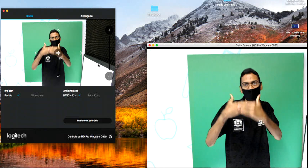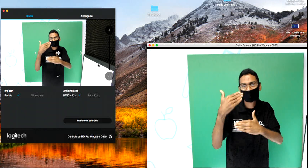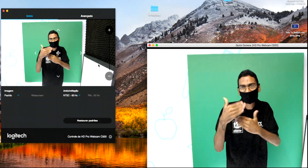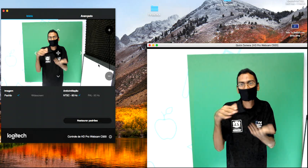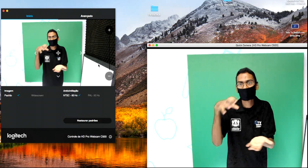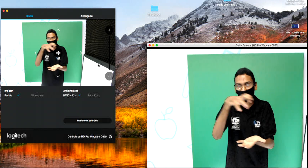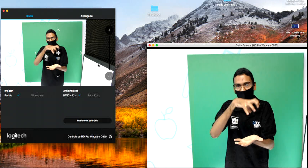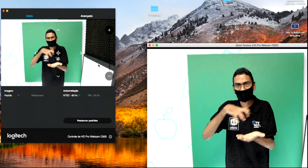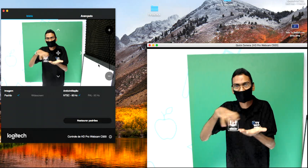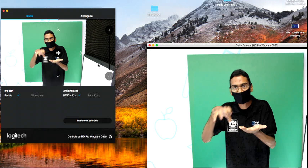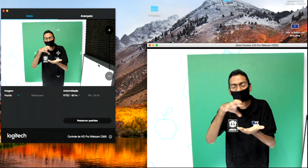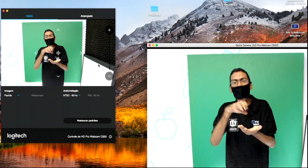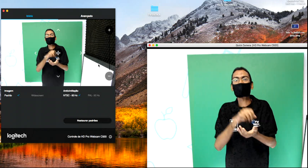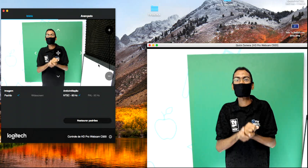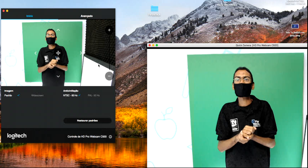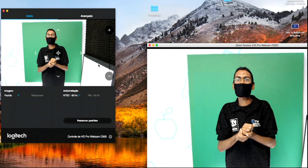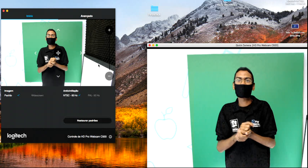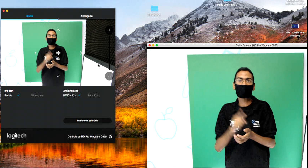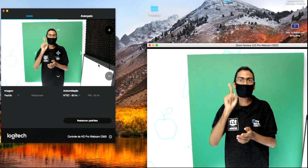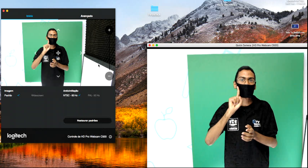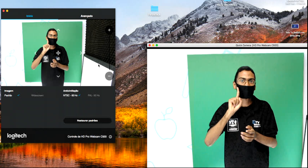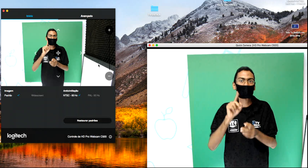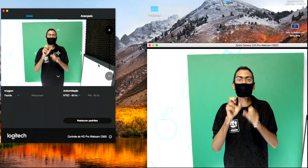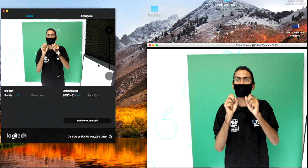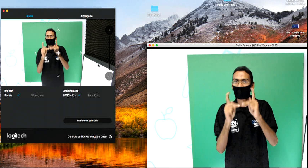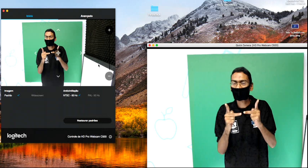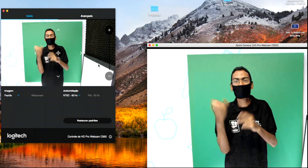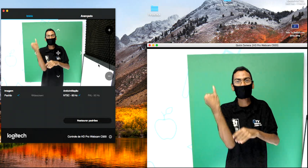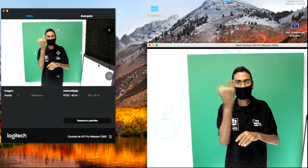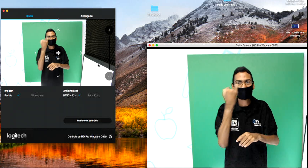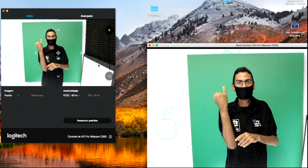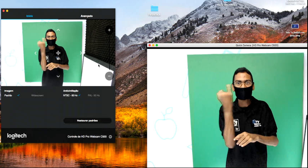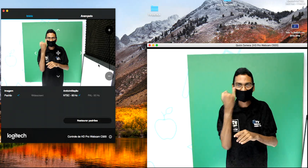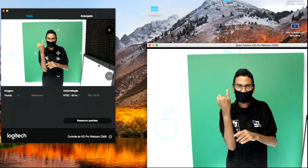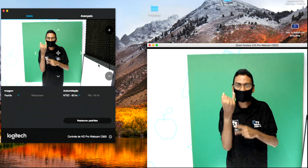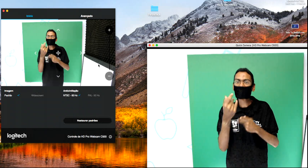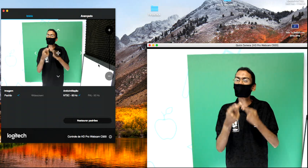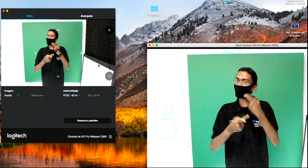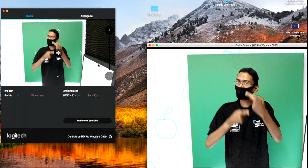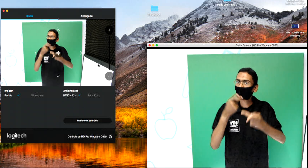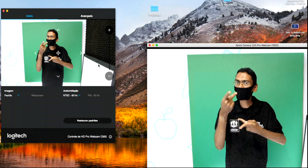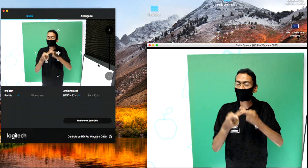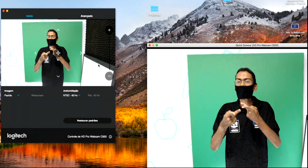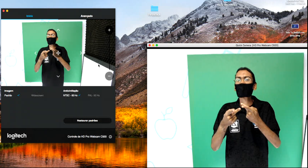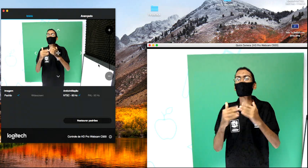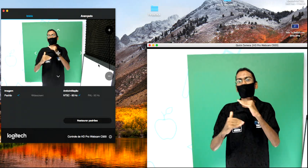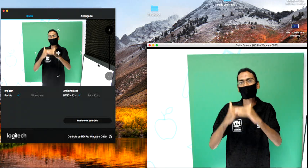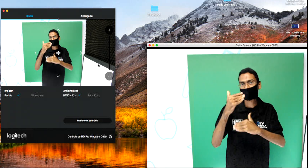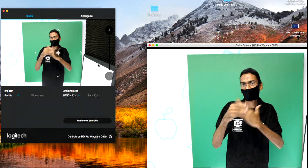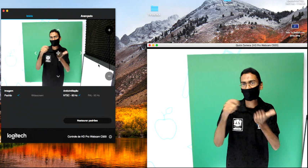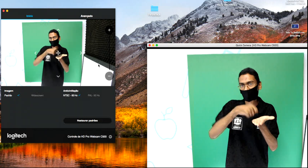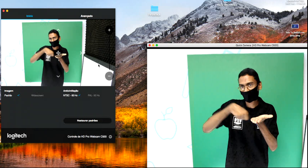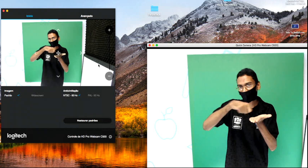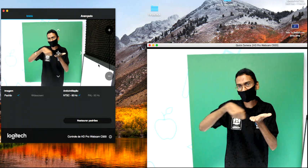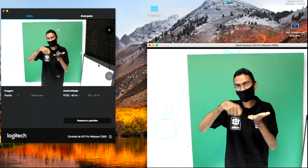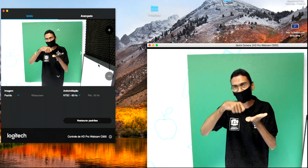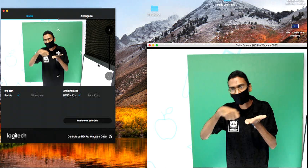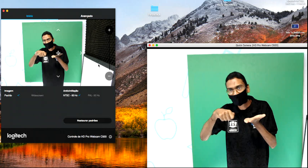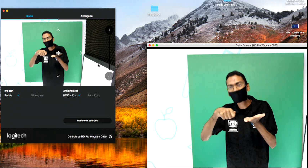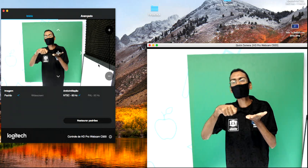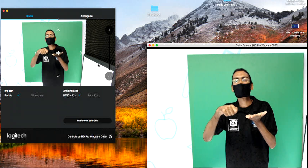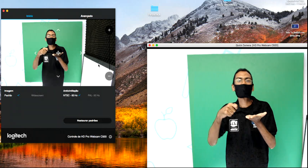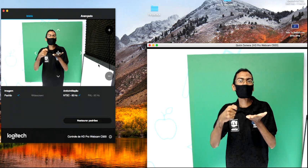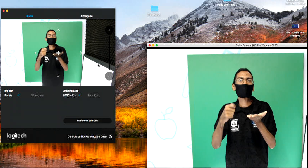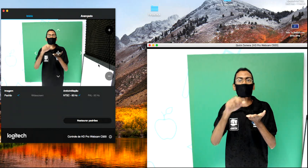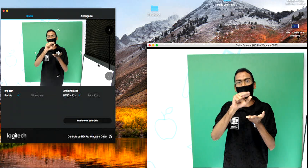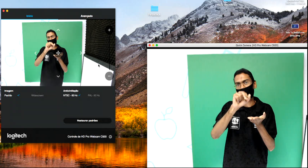americano. É importante ressaltar que o desenvolvimento da escrita pelos sumérios não significou